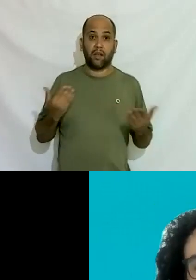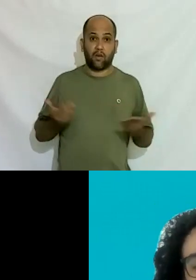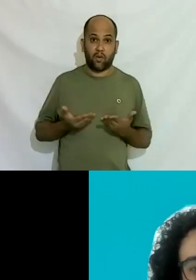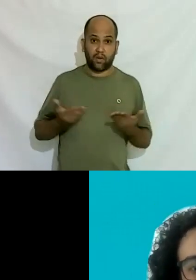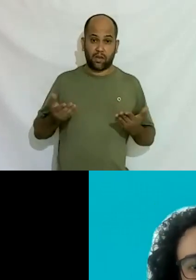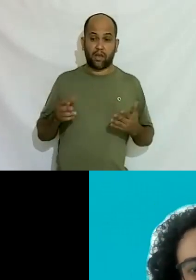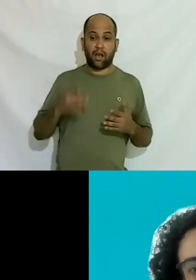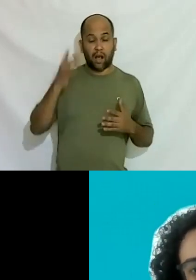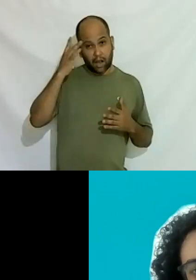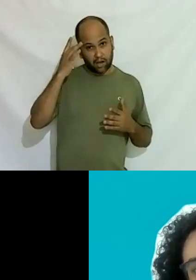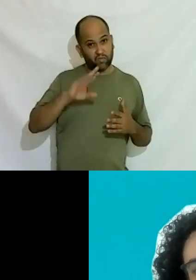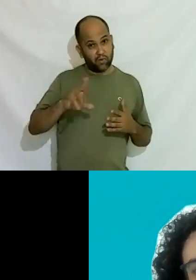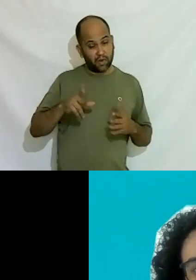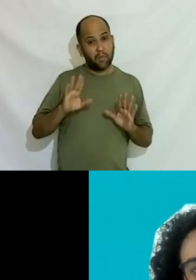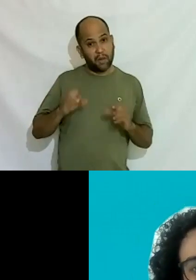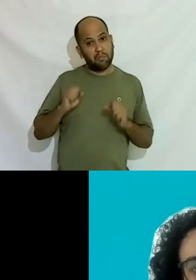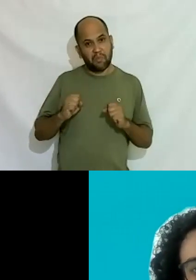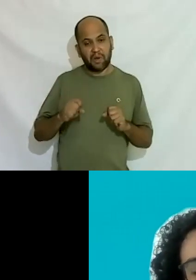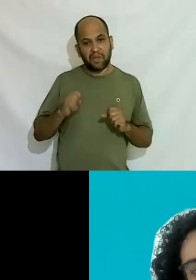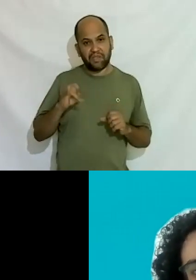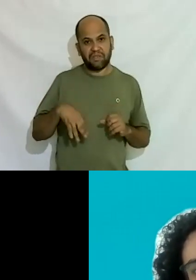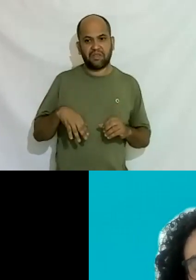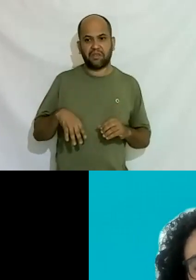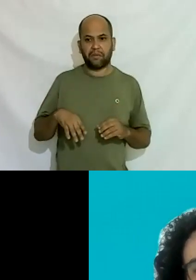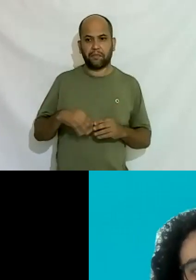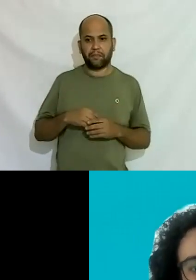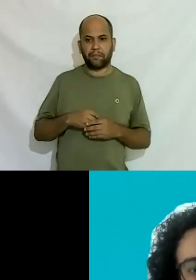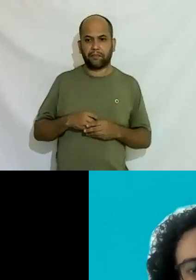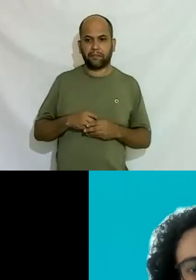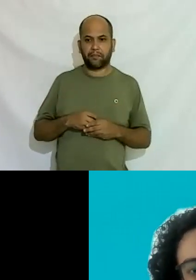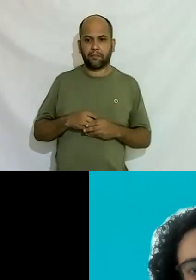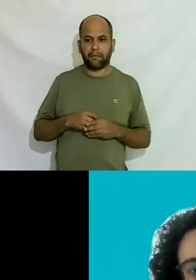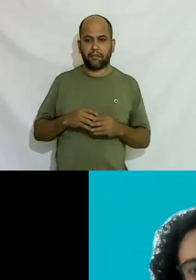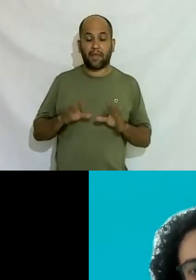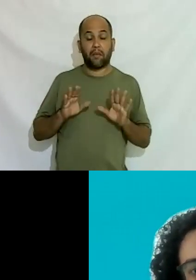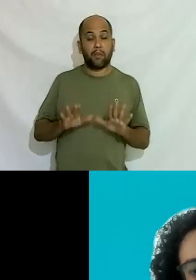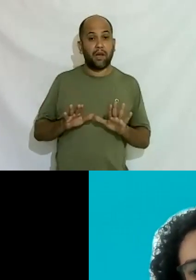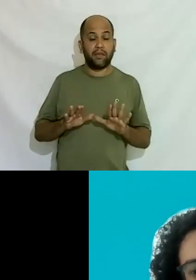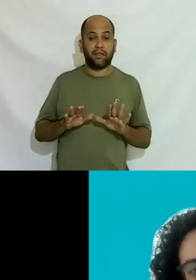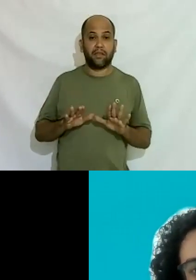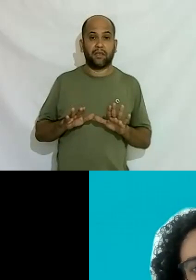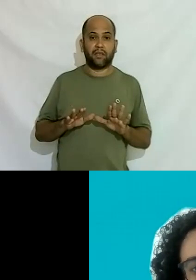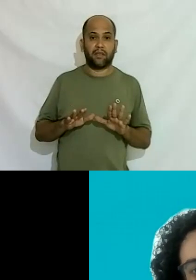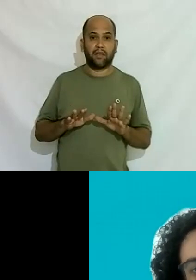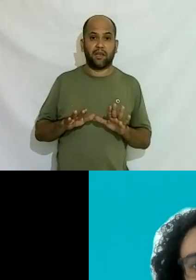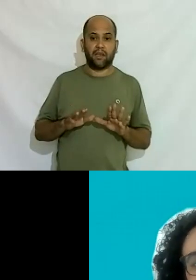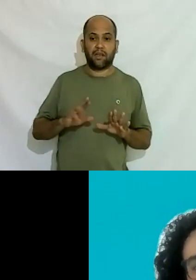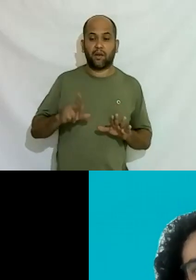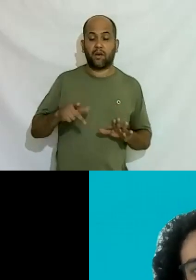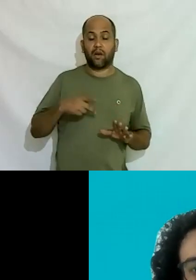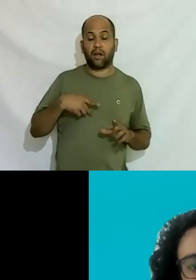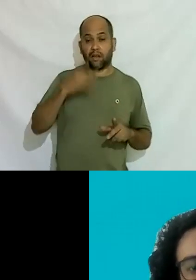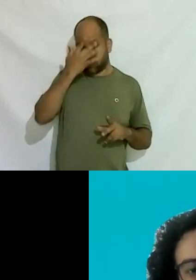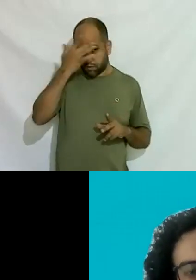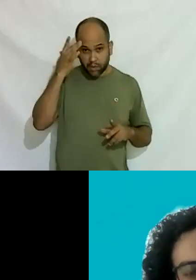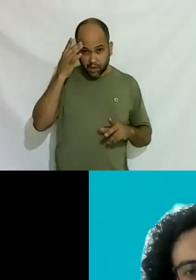não é mas pode ser que seja mais próximo disso né mas não considerando a população trans